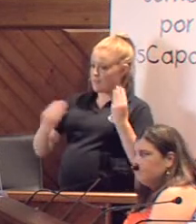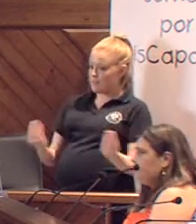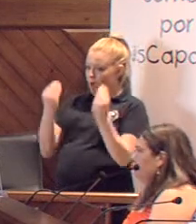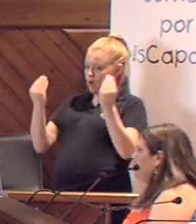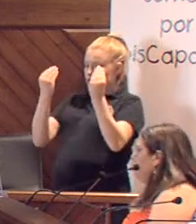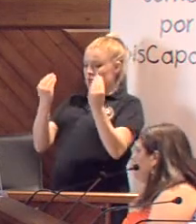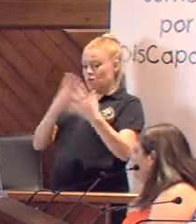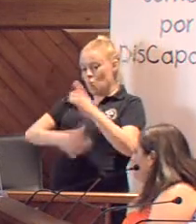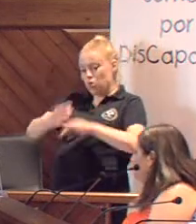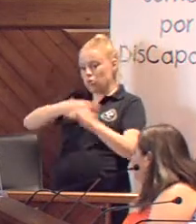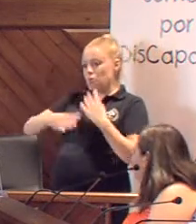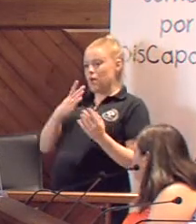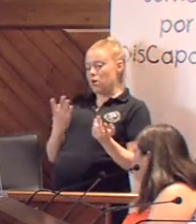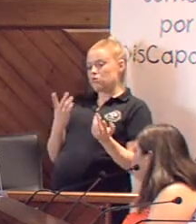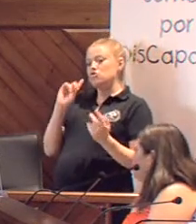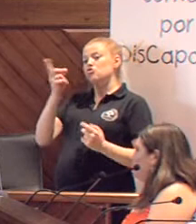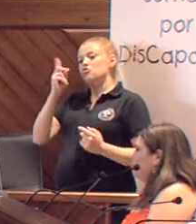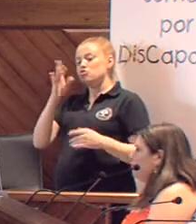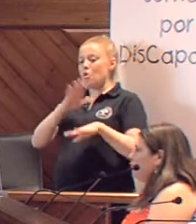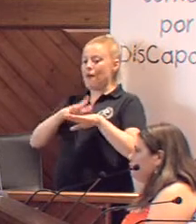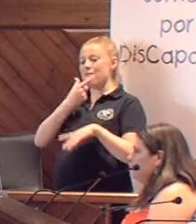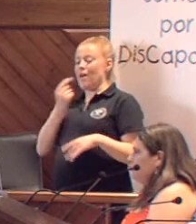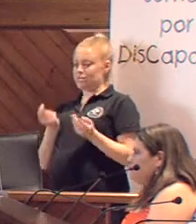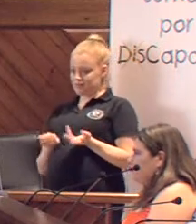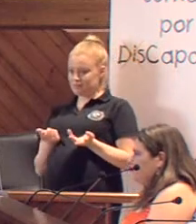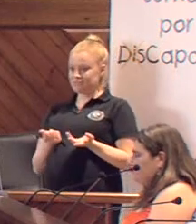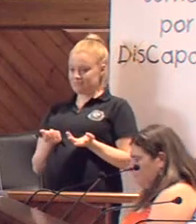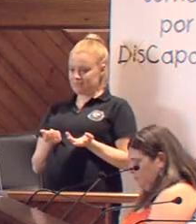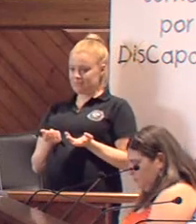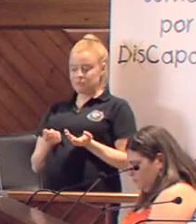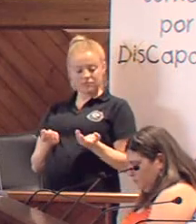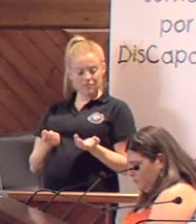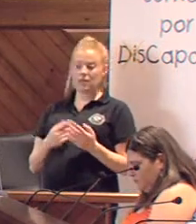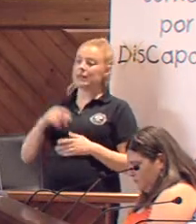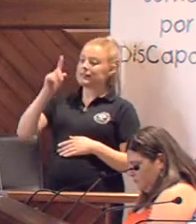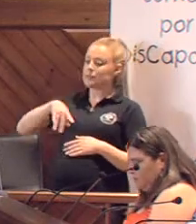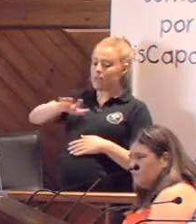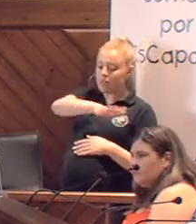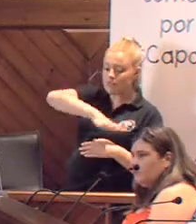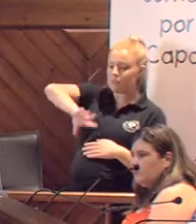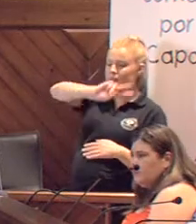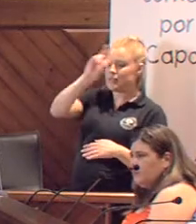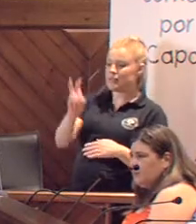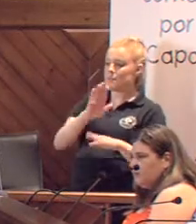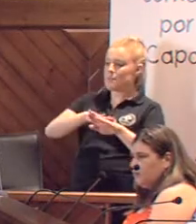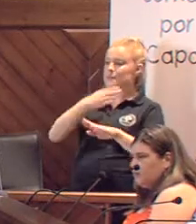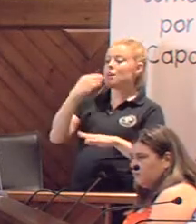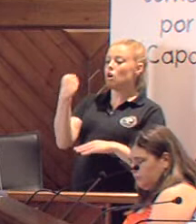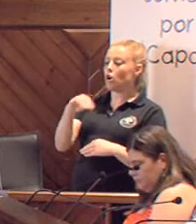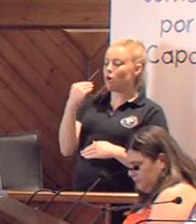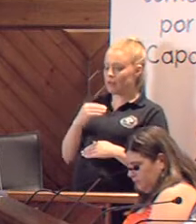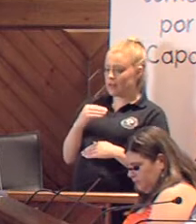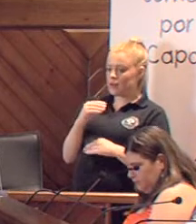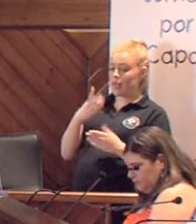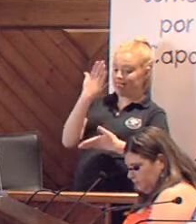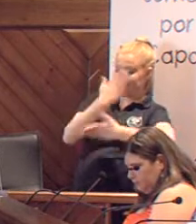No dejemos a Pozo Blanco solo para los que lo tienen fácil. Que se creen espacios y actividades para jóvenes, con y